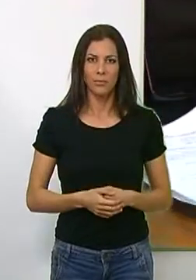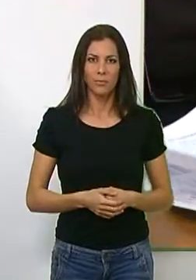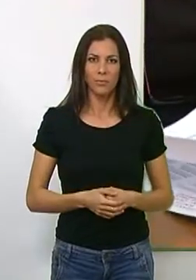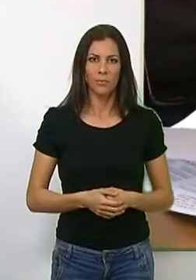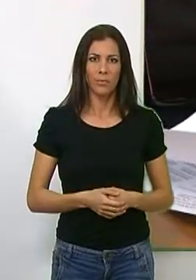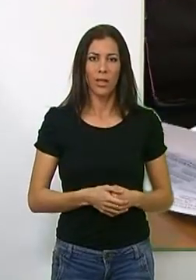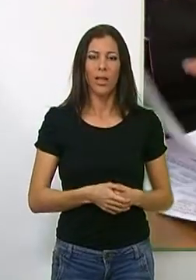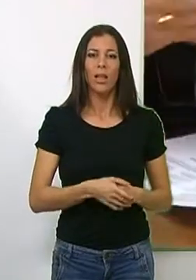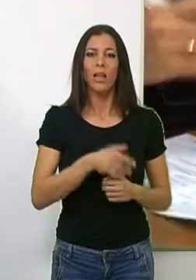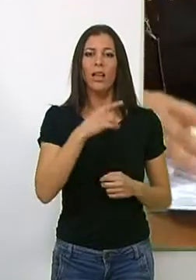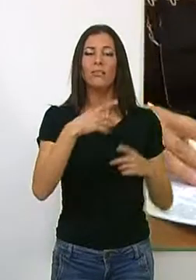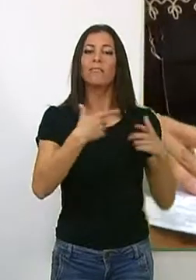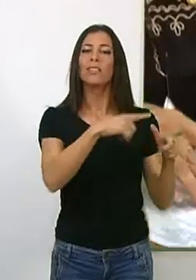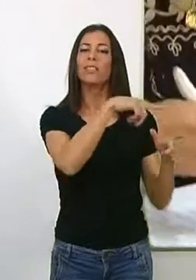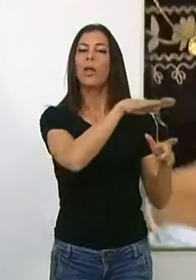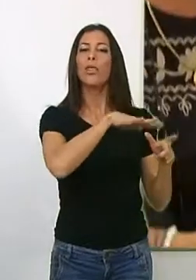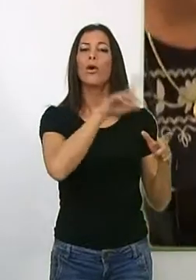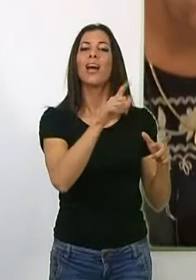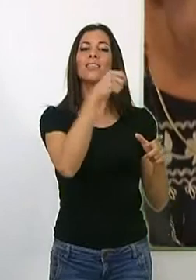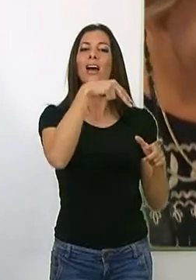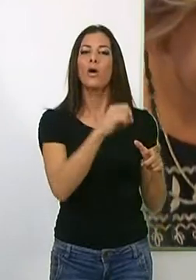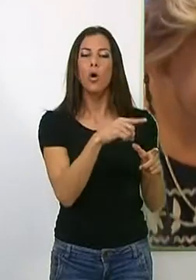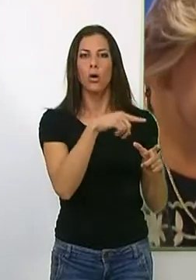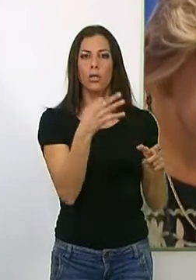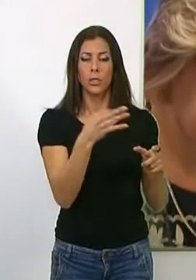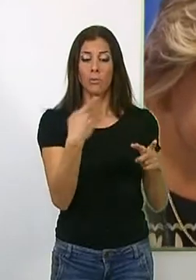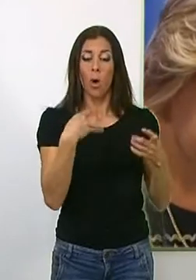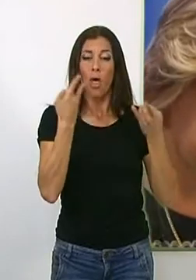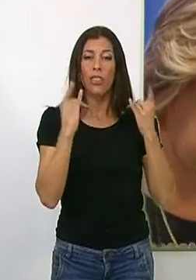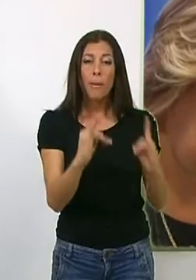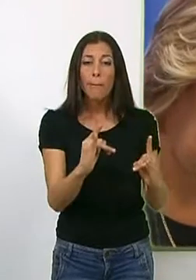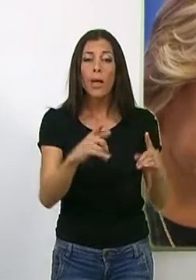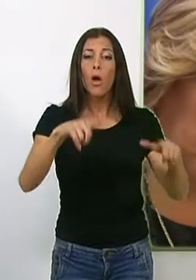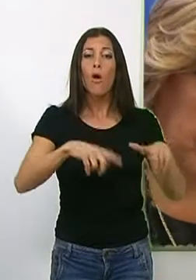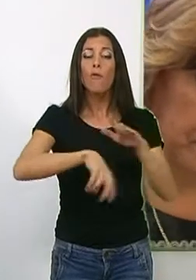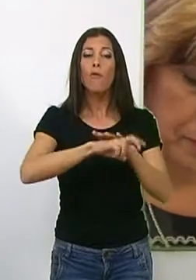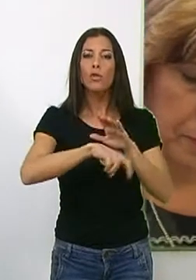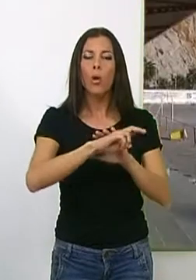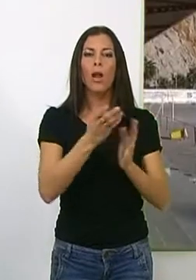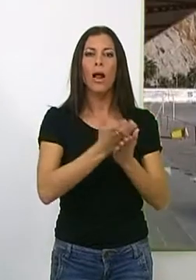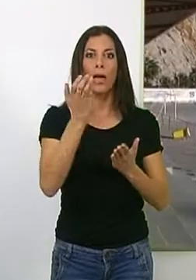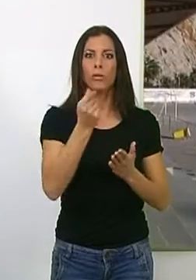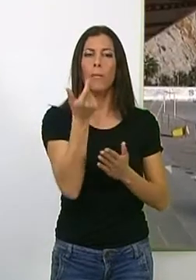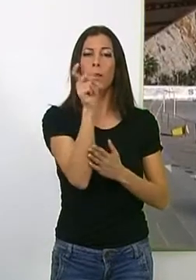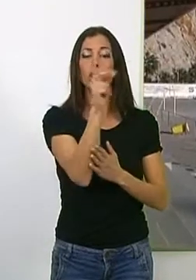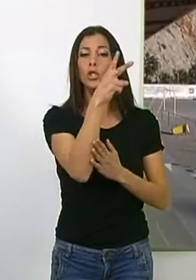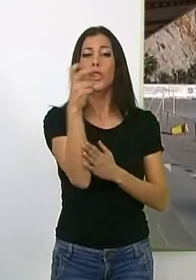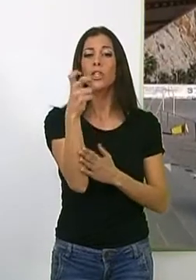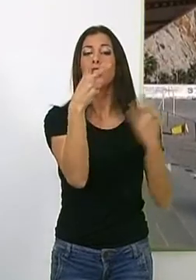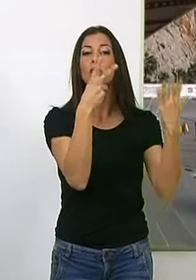La entidad local autónoma del Llano adjudica la implantación de césped en el campo de fútbol de Calaonda por casi